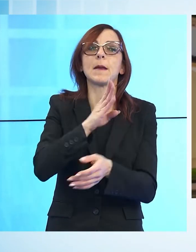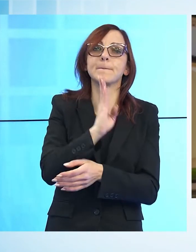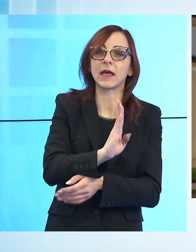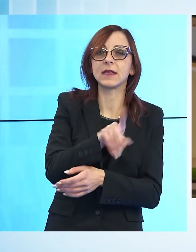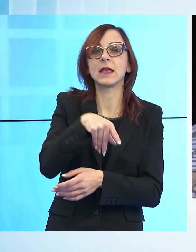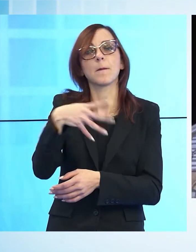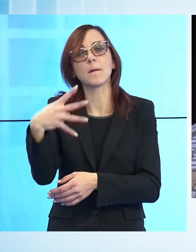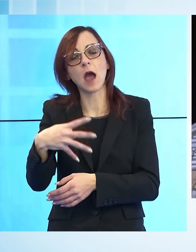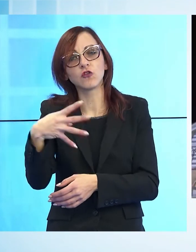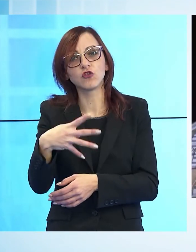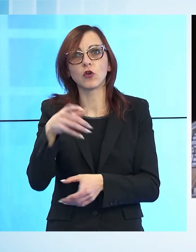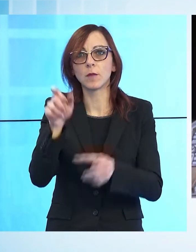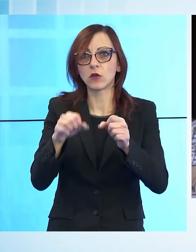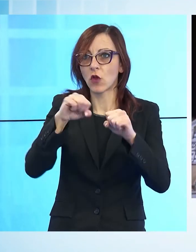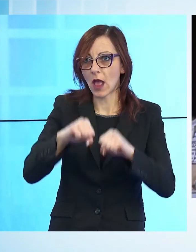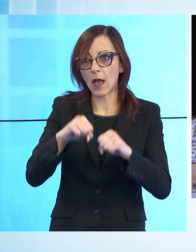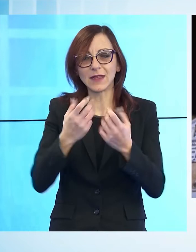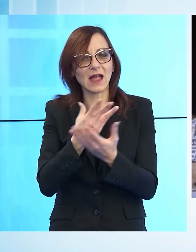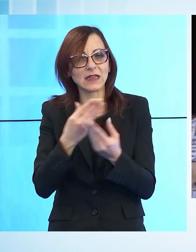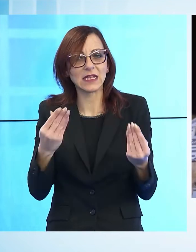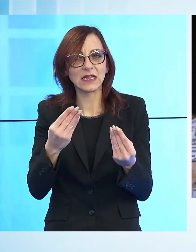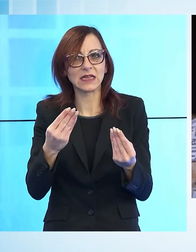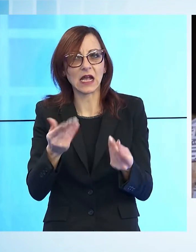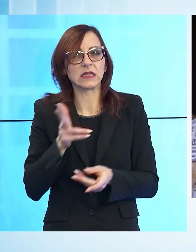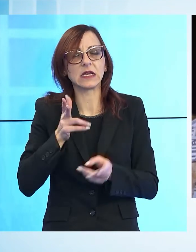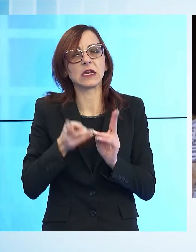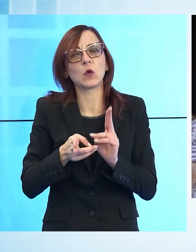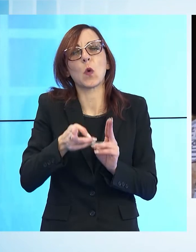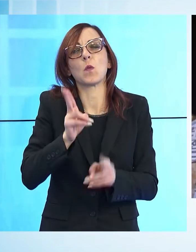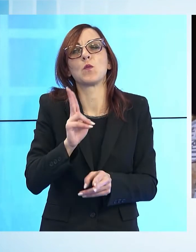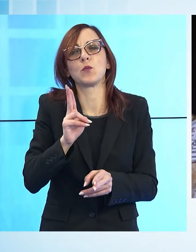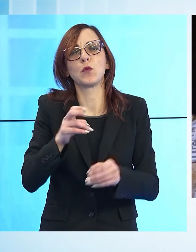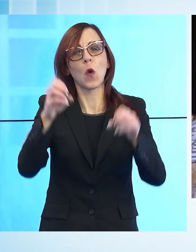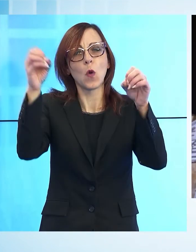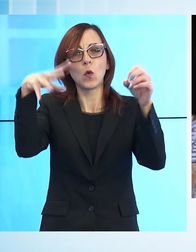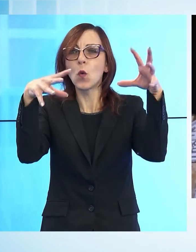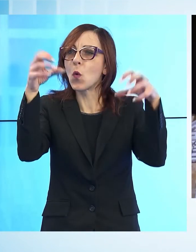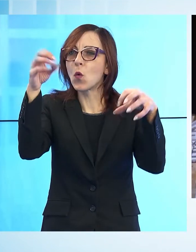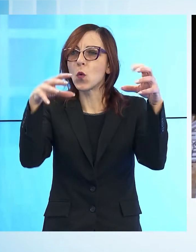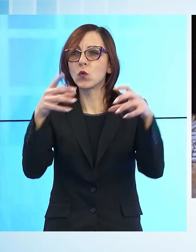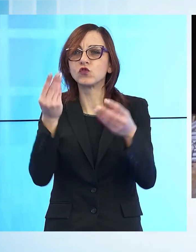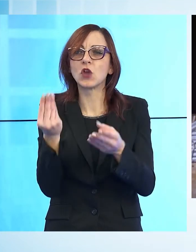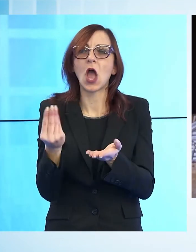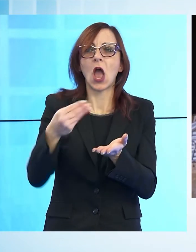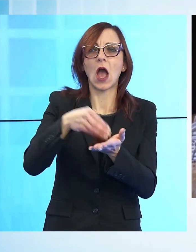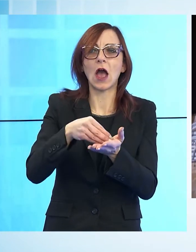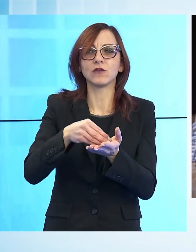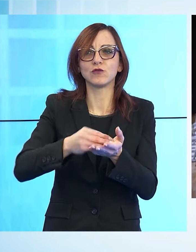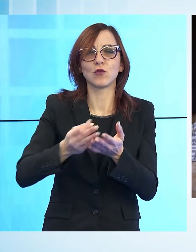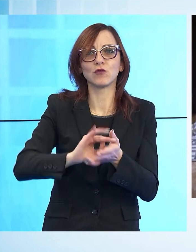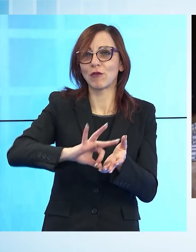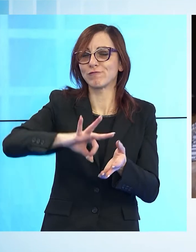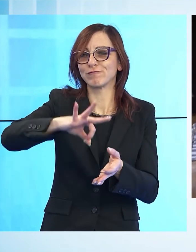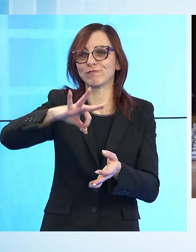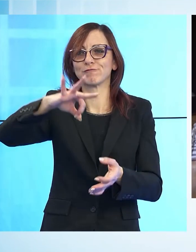Marginone e tanti abitanti, hanno infatti arricchito ulteriormente le luminarie paesane con installazioni originali e uniche,